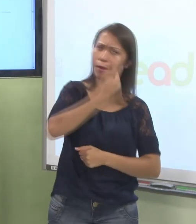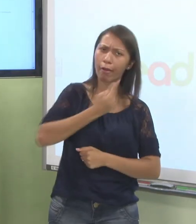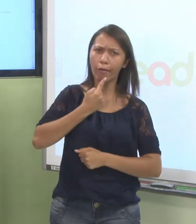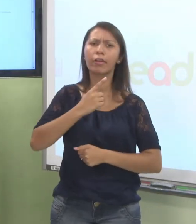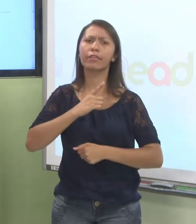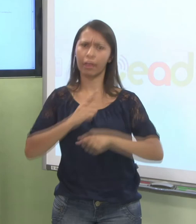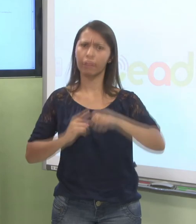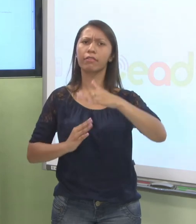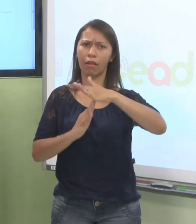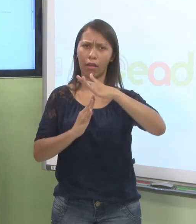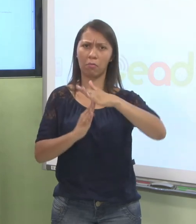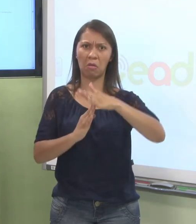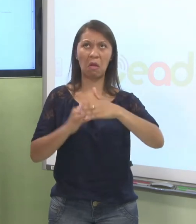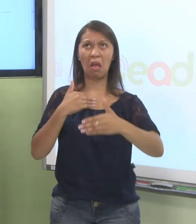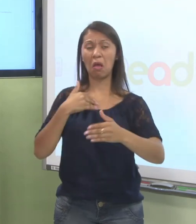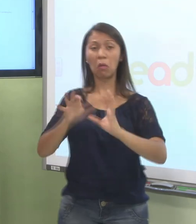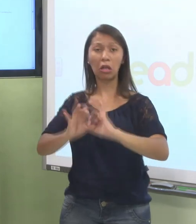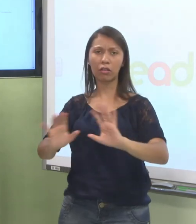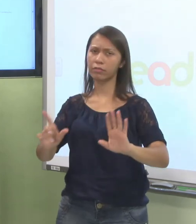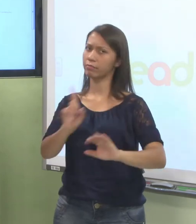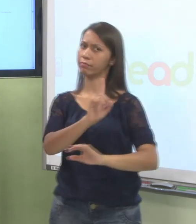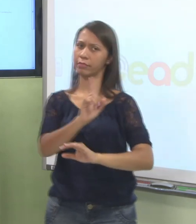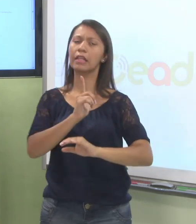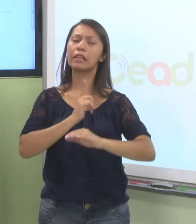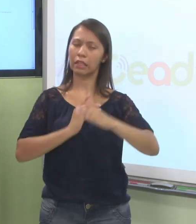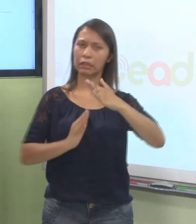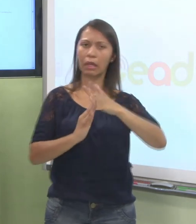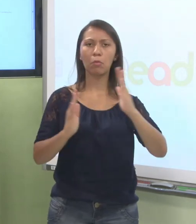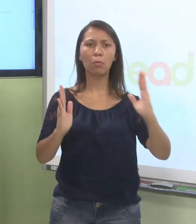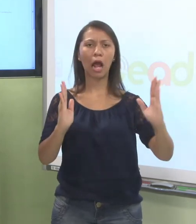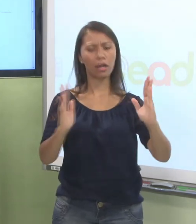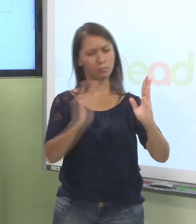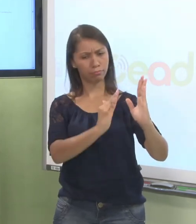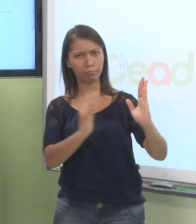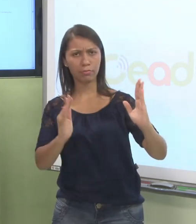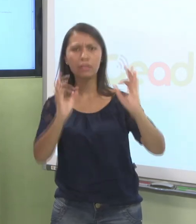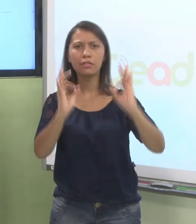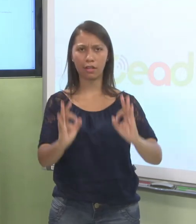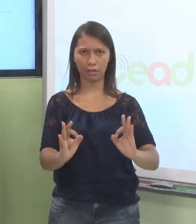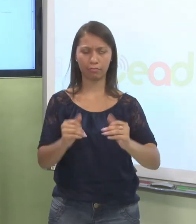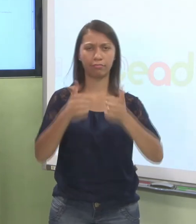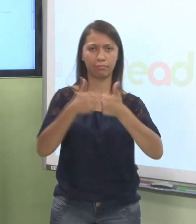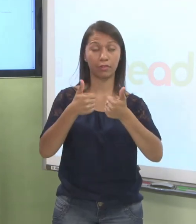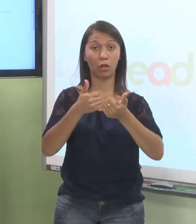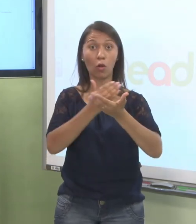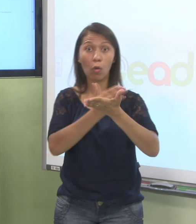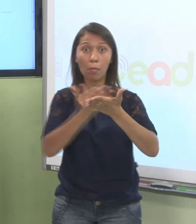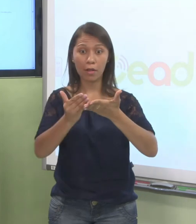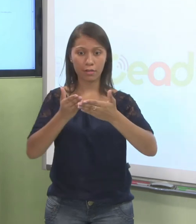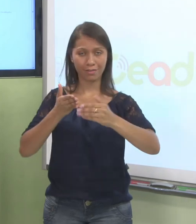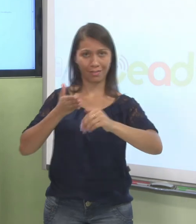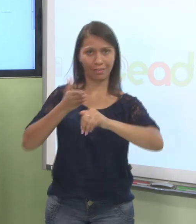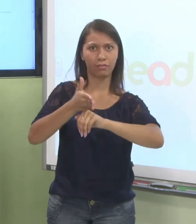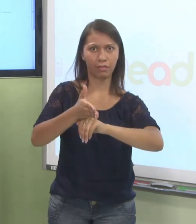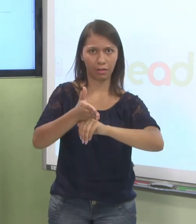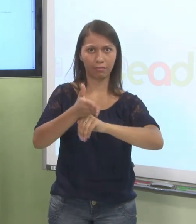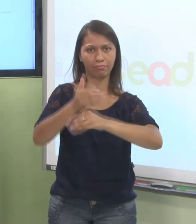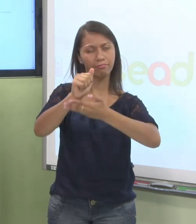tentar responder o questionário agora, já vai estar começando a contar esse tempo. Ou seja, quando você for começar a fazer a avaliação, você já